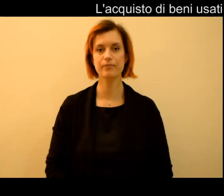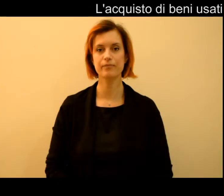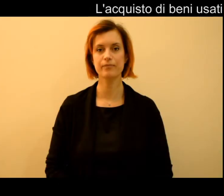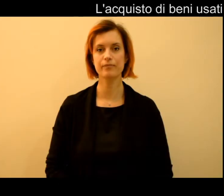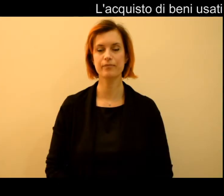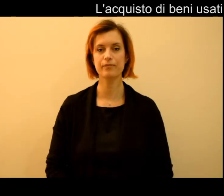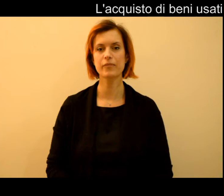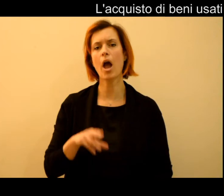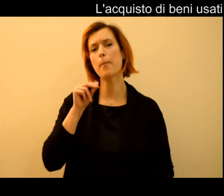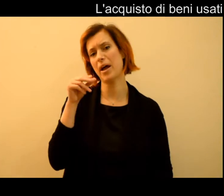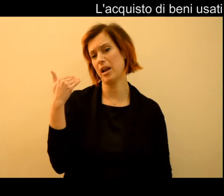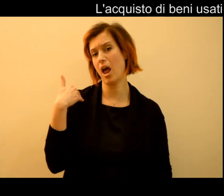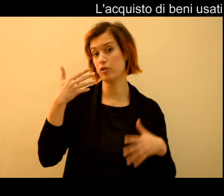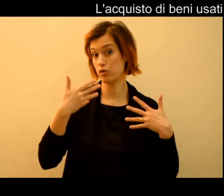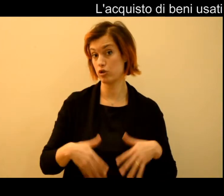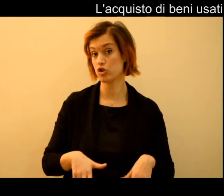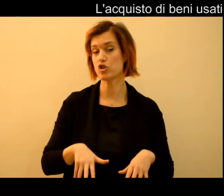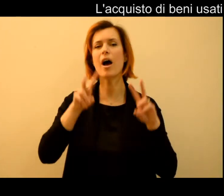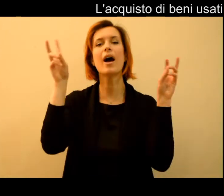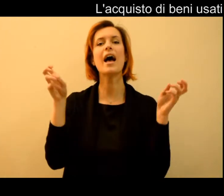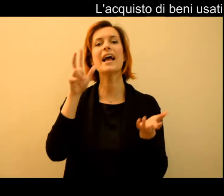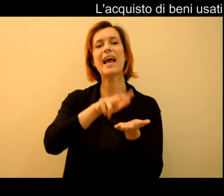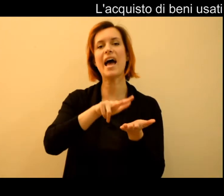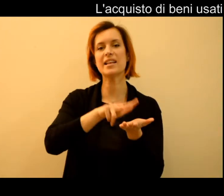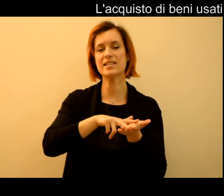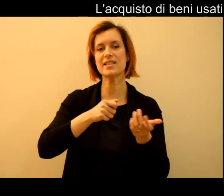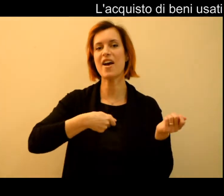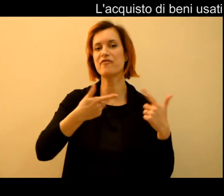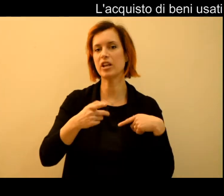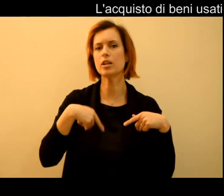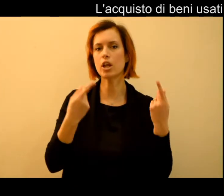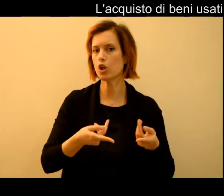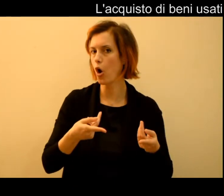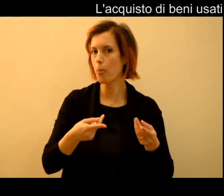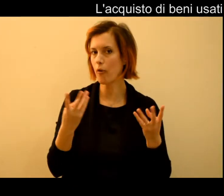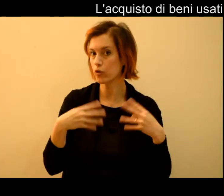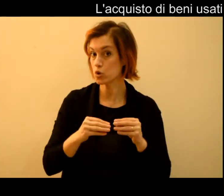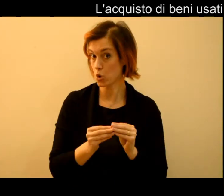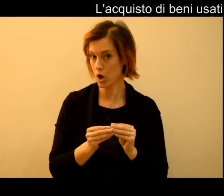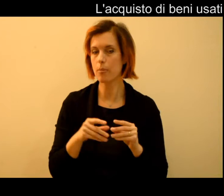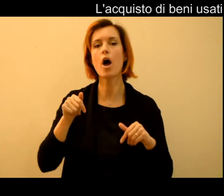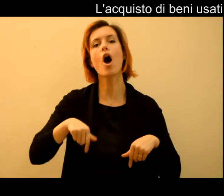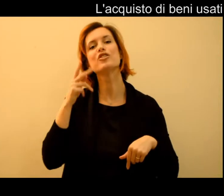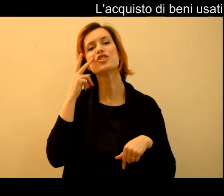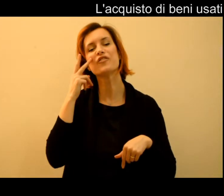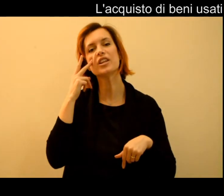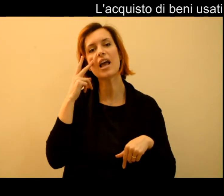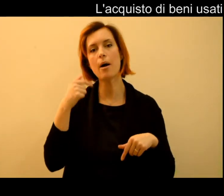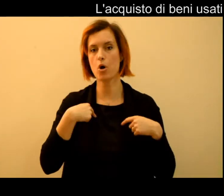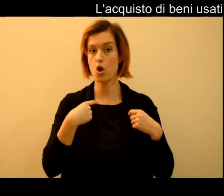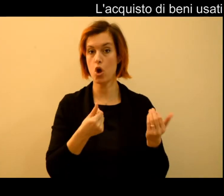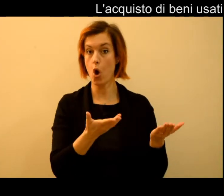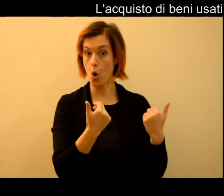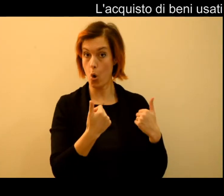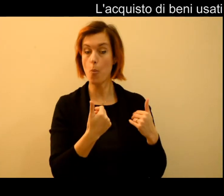Abbiamo già parlato di garanzia post vendita. Oggi vediamo cosa accade se acquistiamo un prodotto usato.